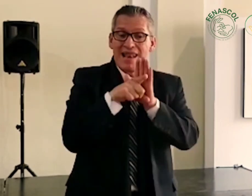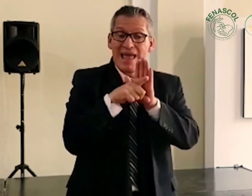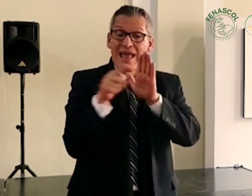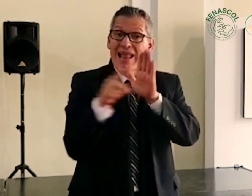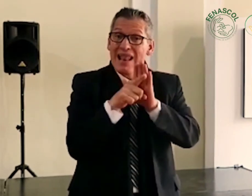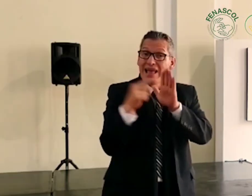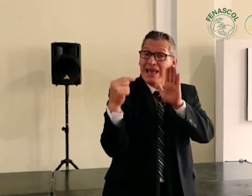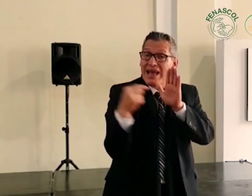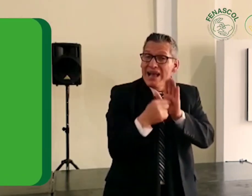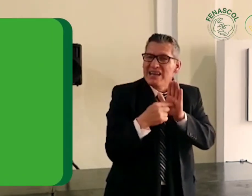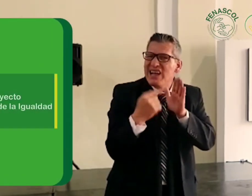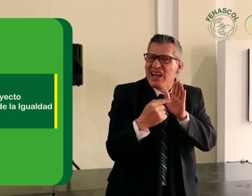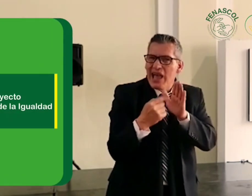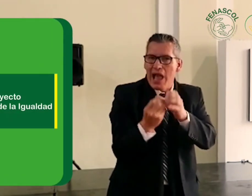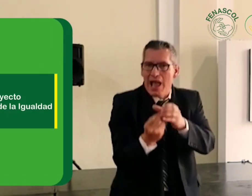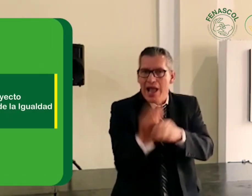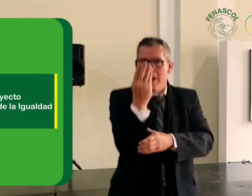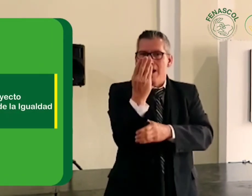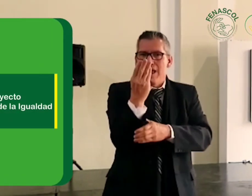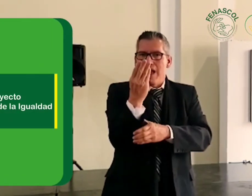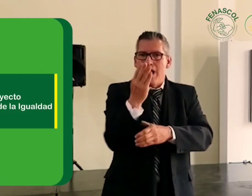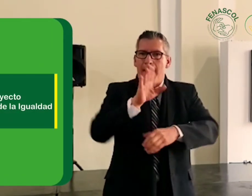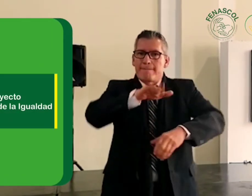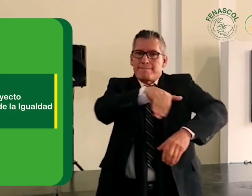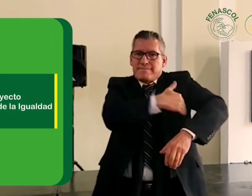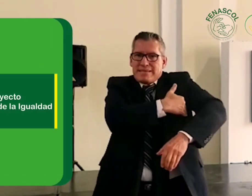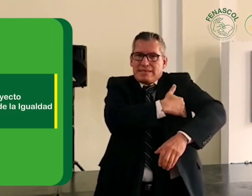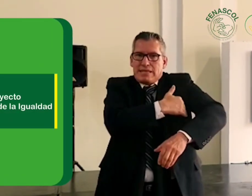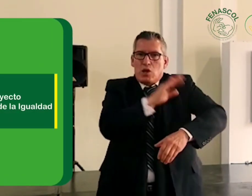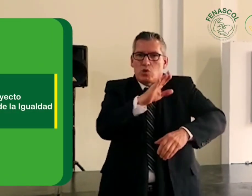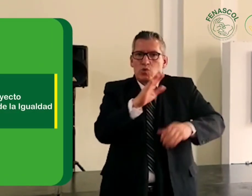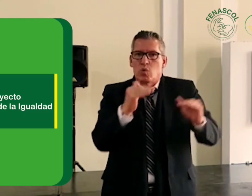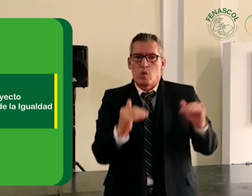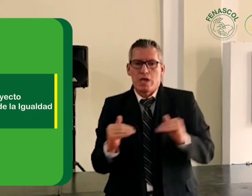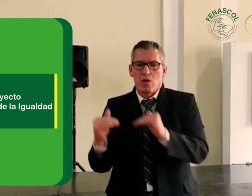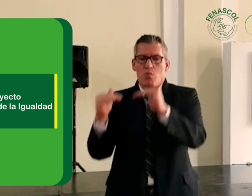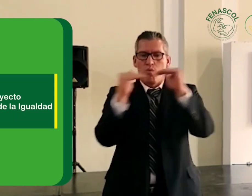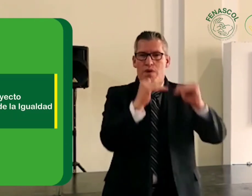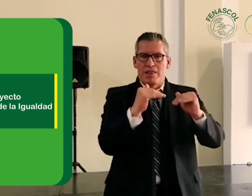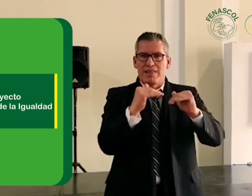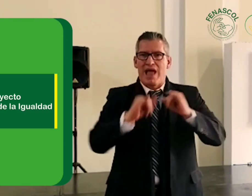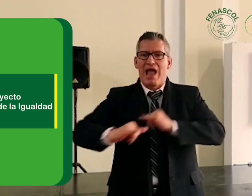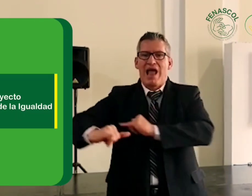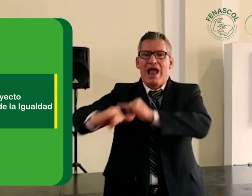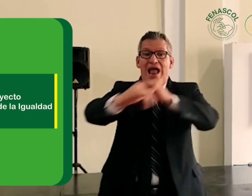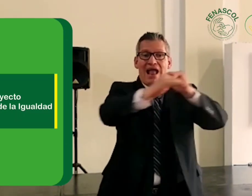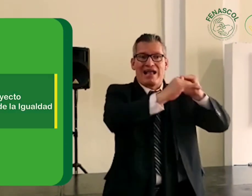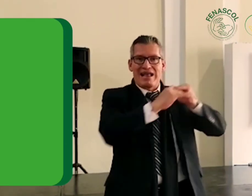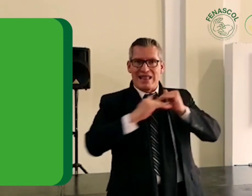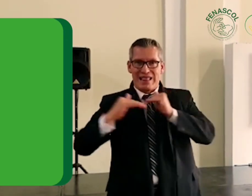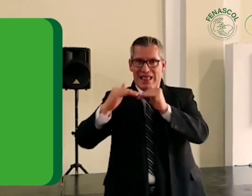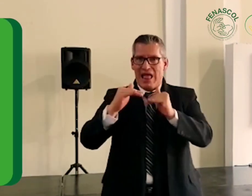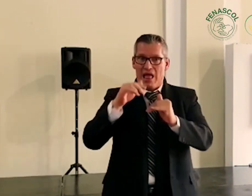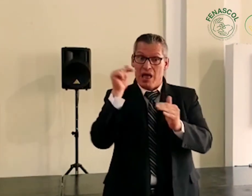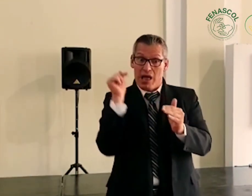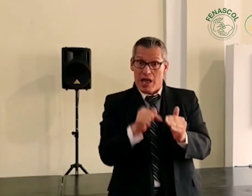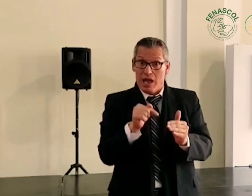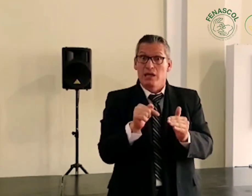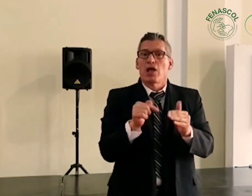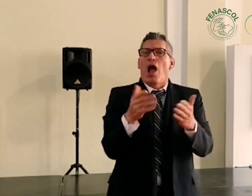para presenciar la firma de ese proyecto de ley que propone crear el Ministerio de la Igualdad y la Equidad. Esta propuesta